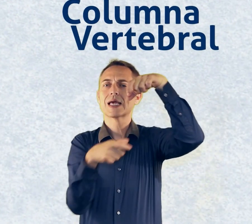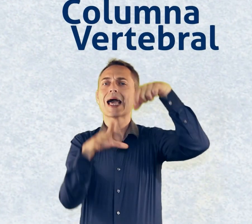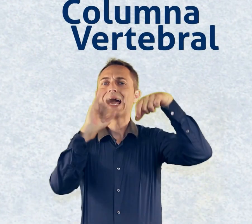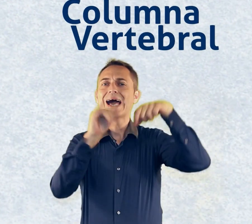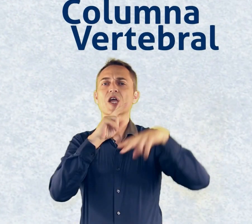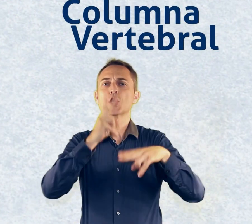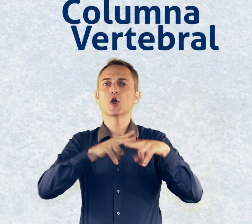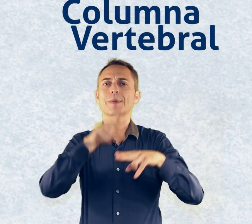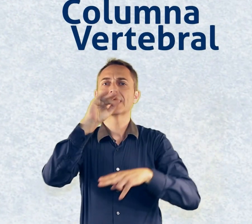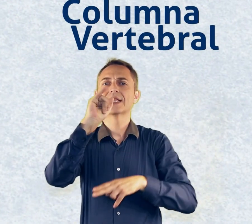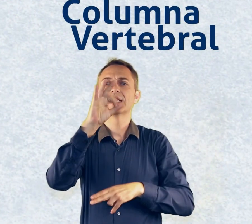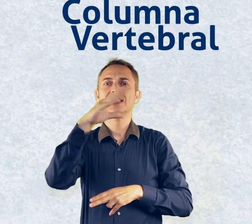intervertebrales.